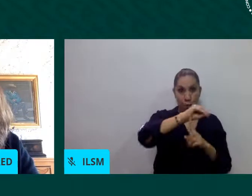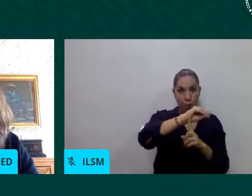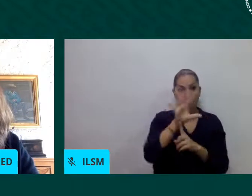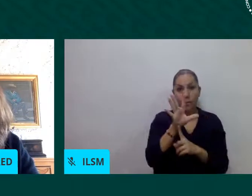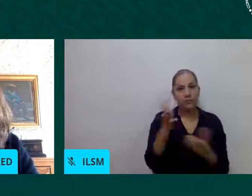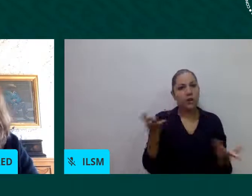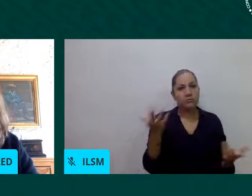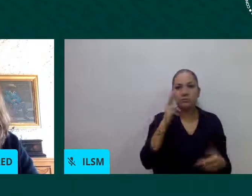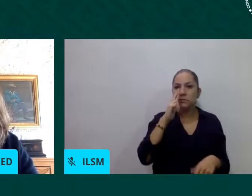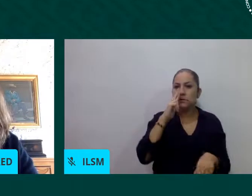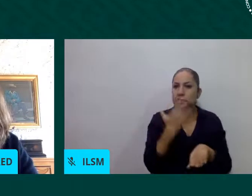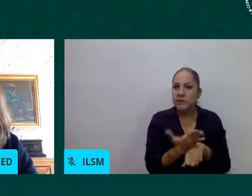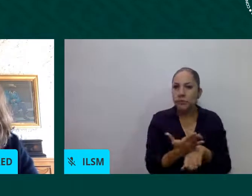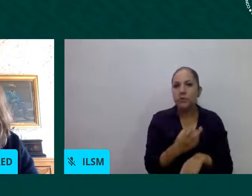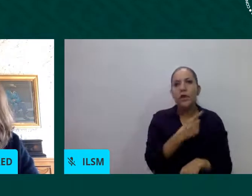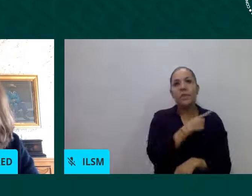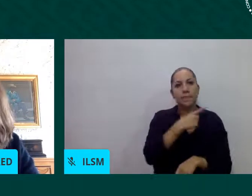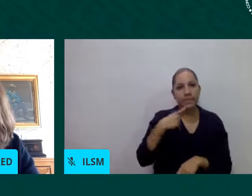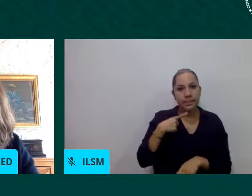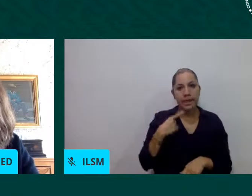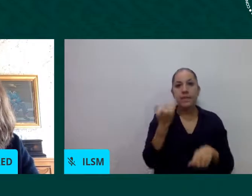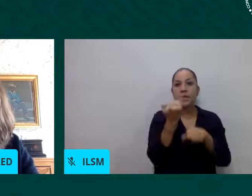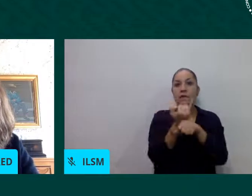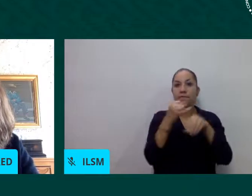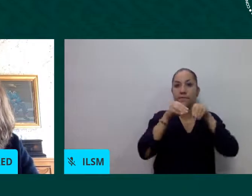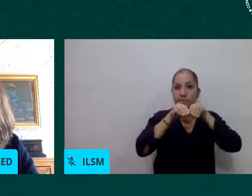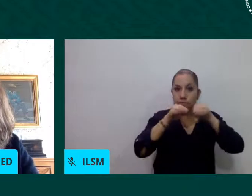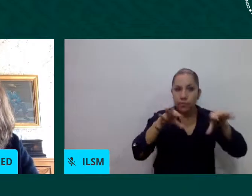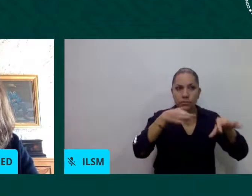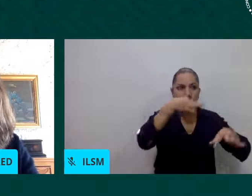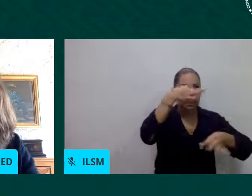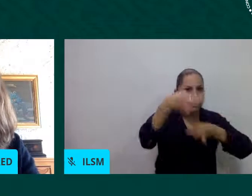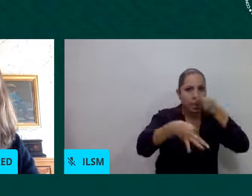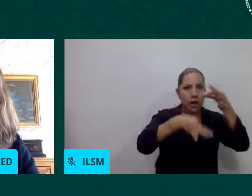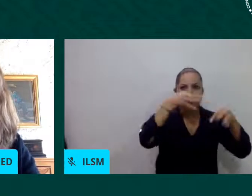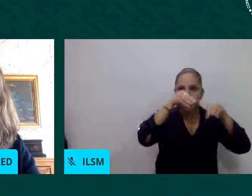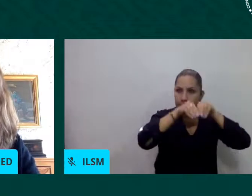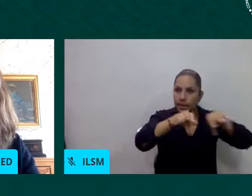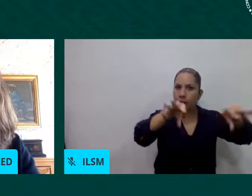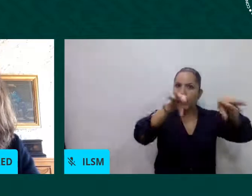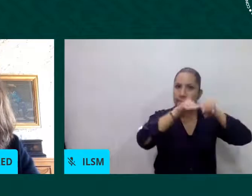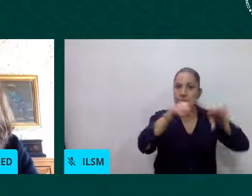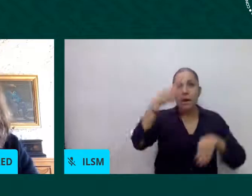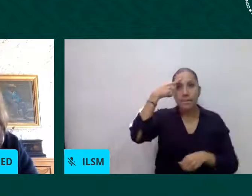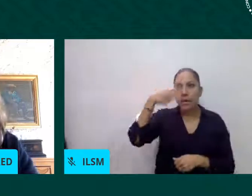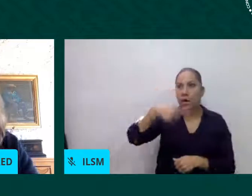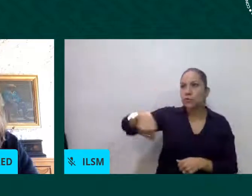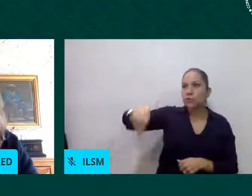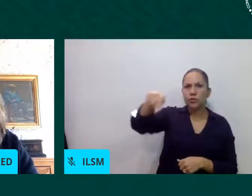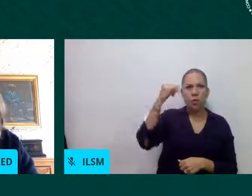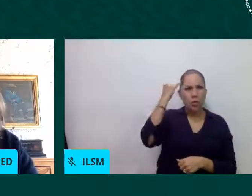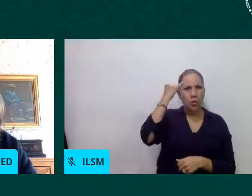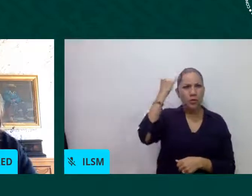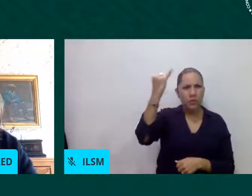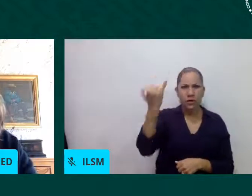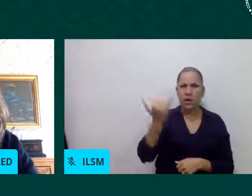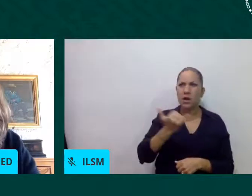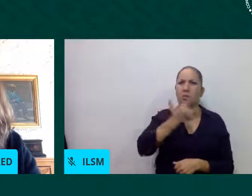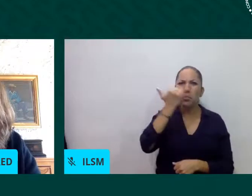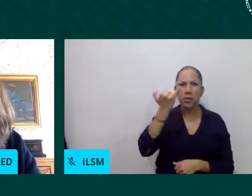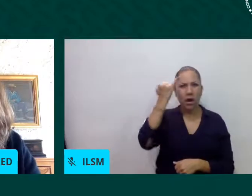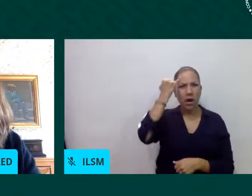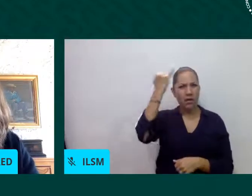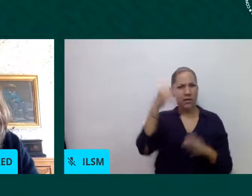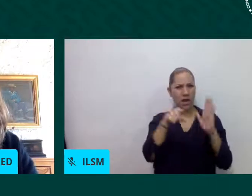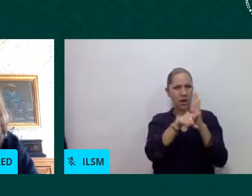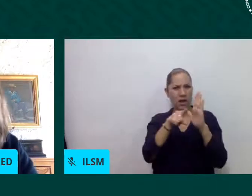para acabar para eliminar y sobre todo para prevenir estas violencias y esta discriminación asociadas a los estigmas que tienen las personas